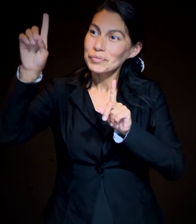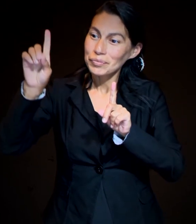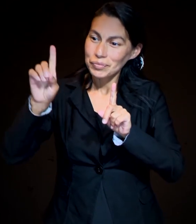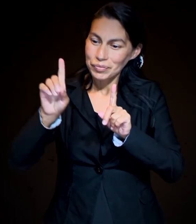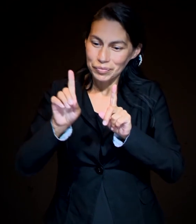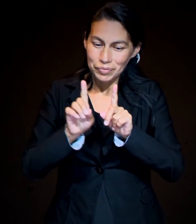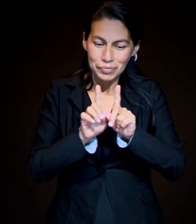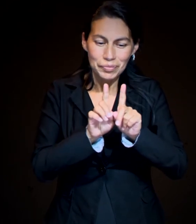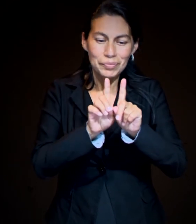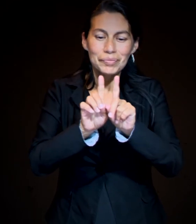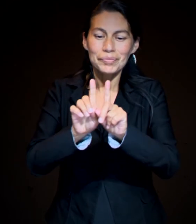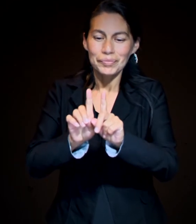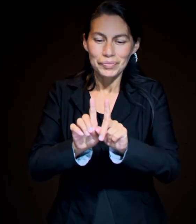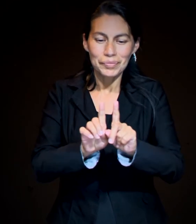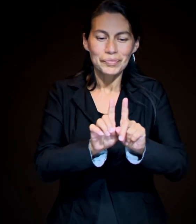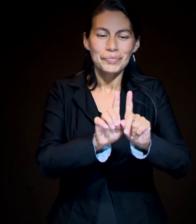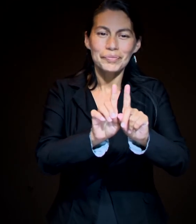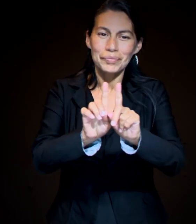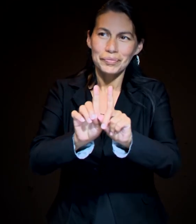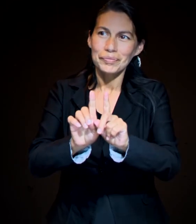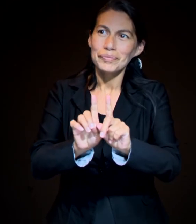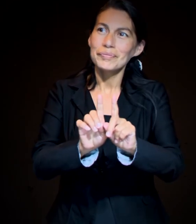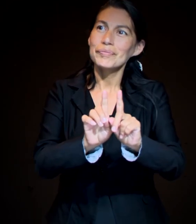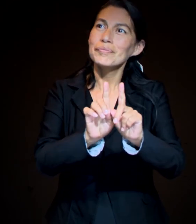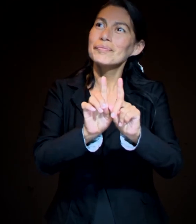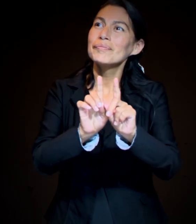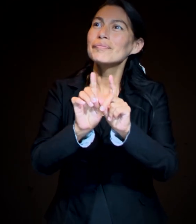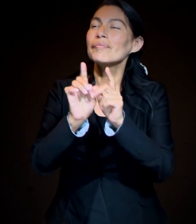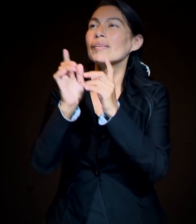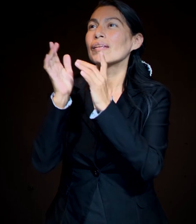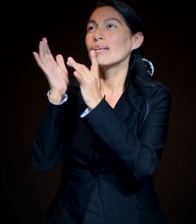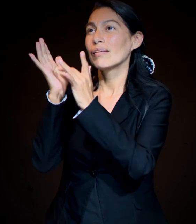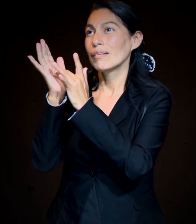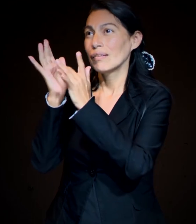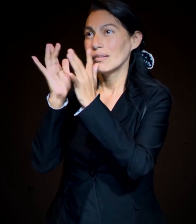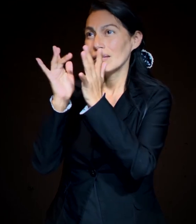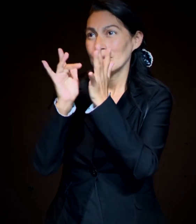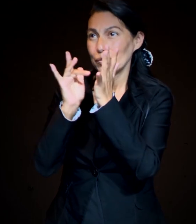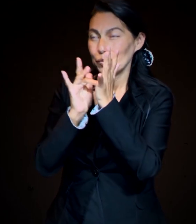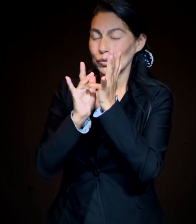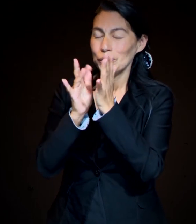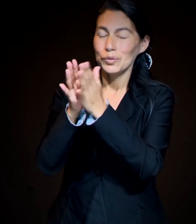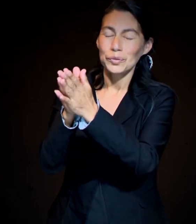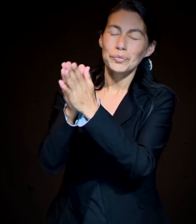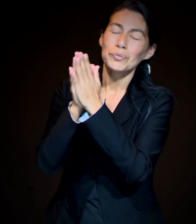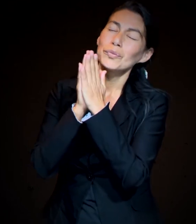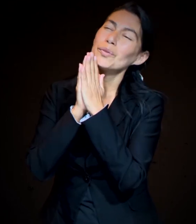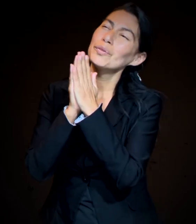lado estoy Y abrázame